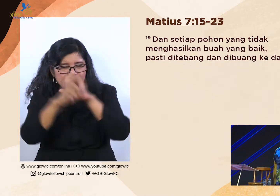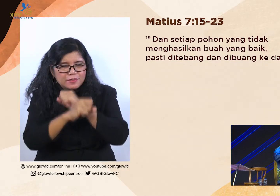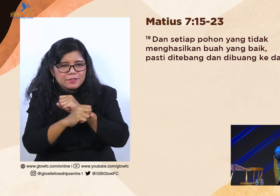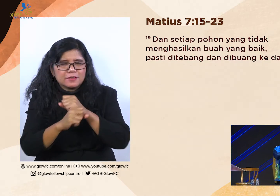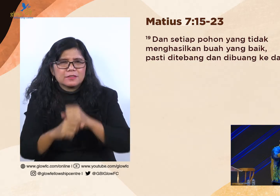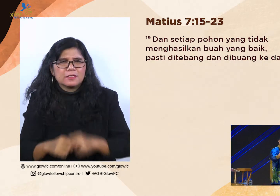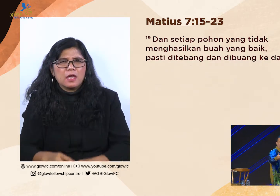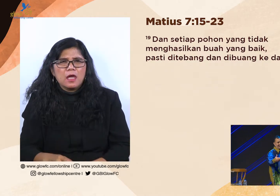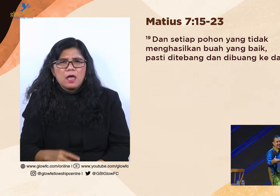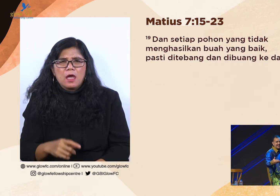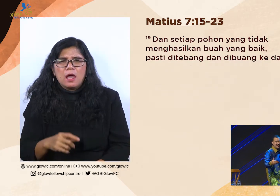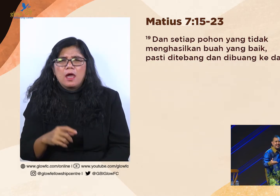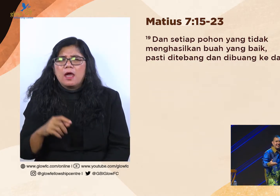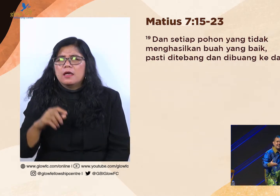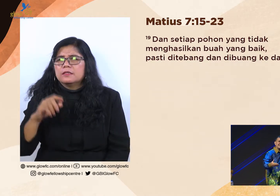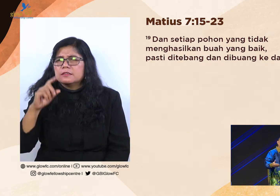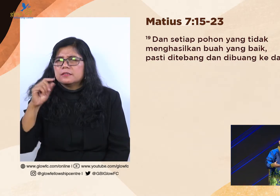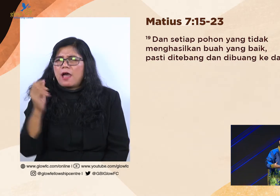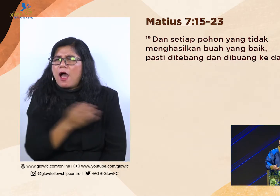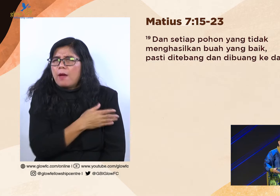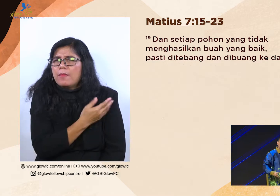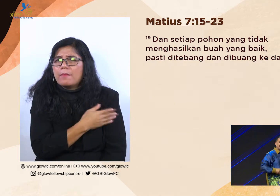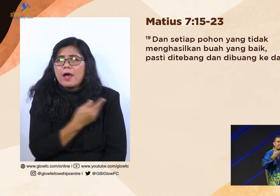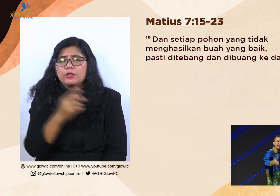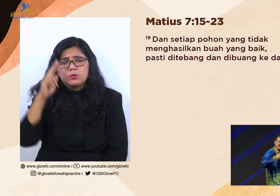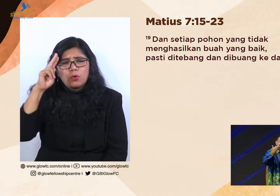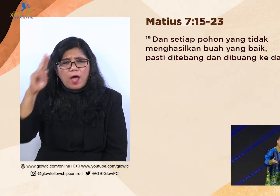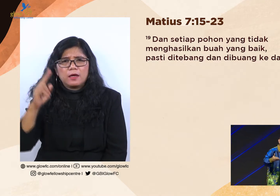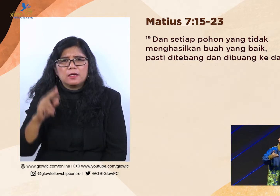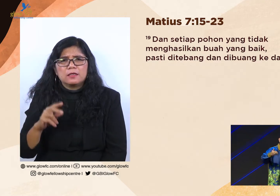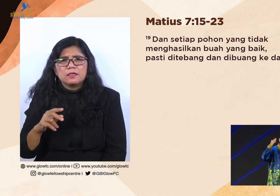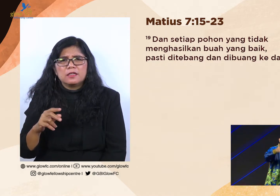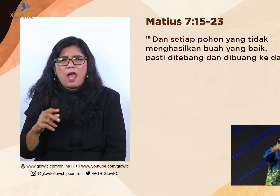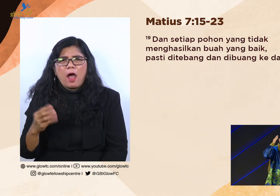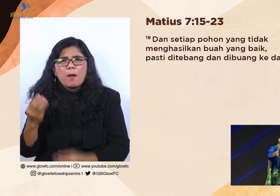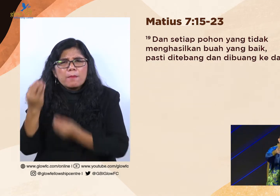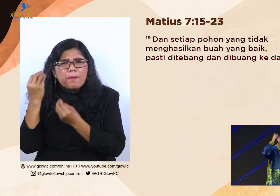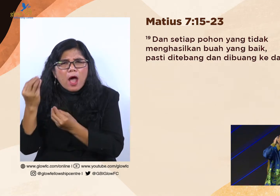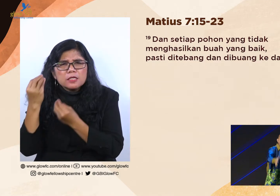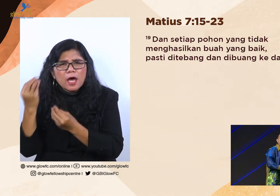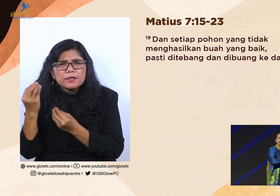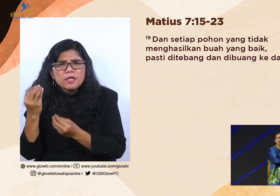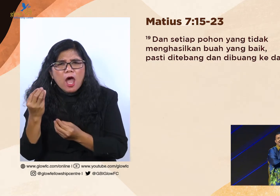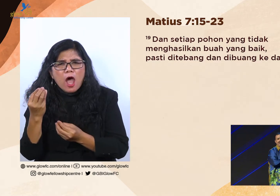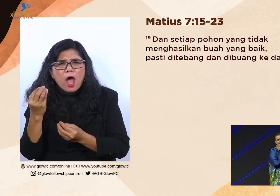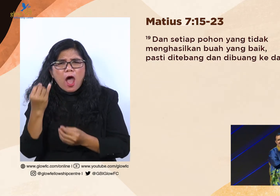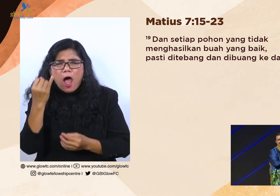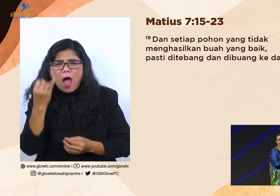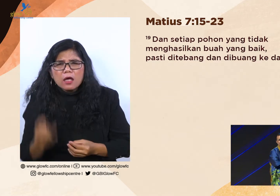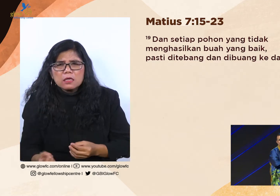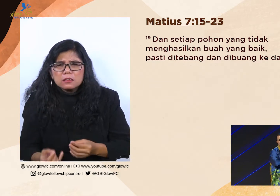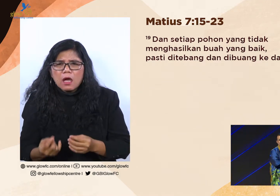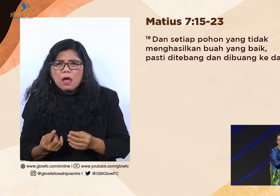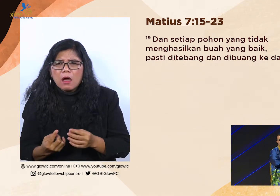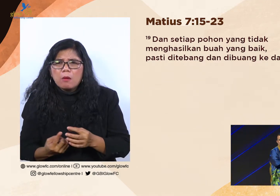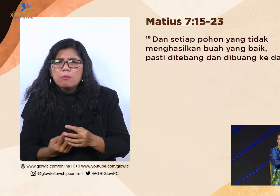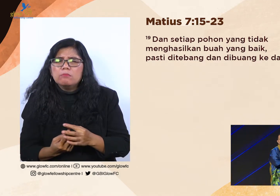Setiap hamba Tuhan yang pengajarannya ujung-ujungnya hanya meninggikan diri.